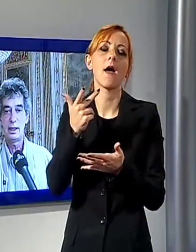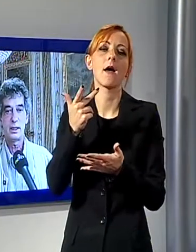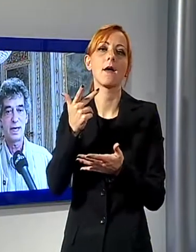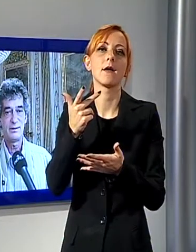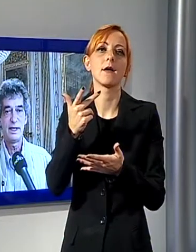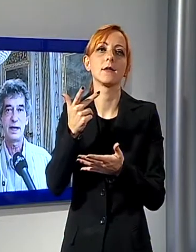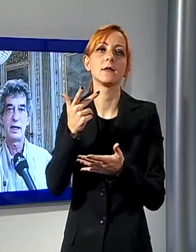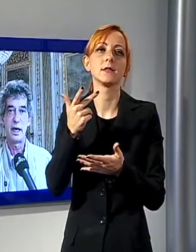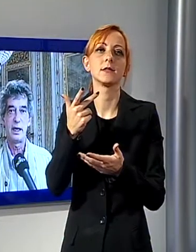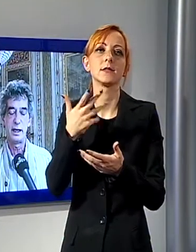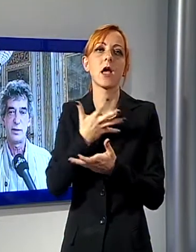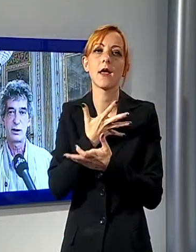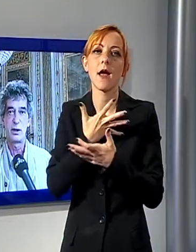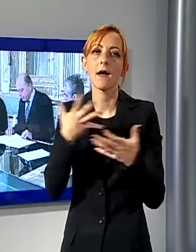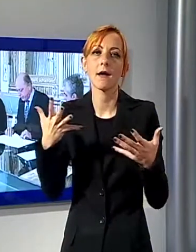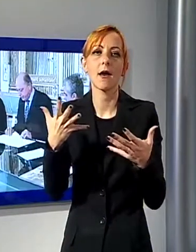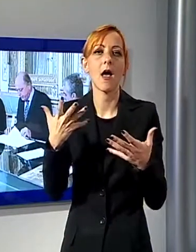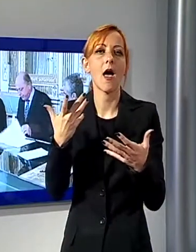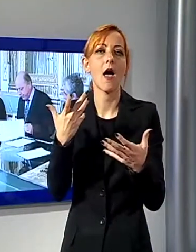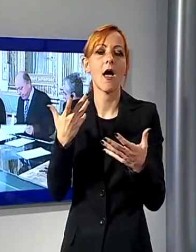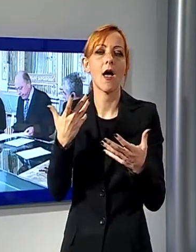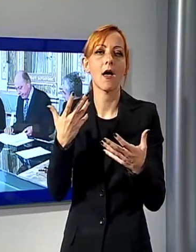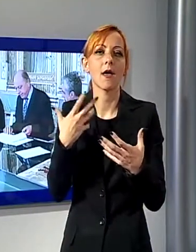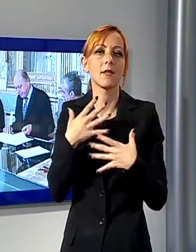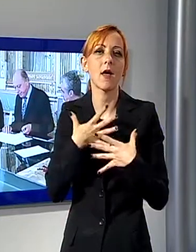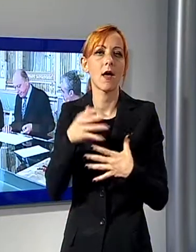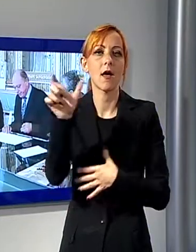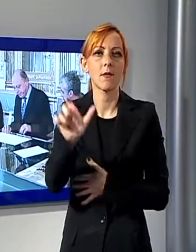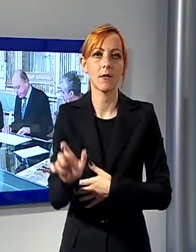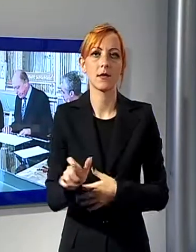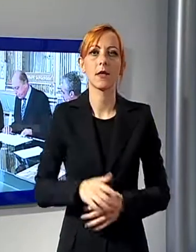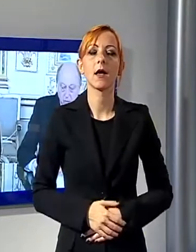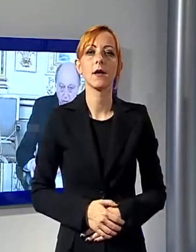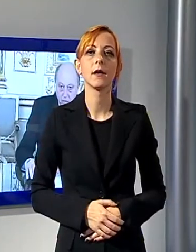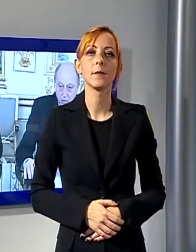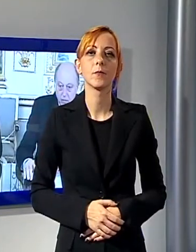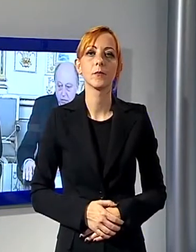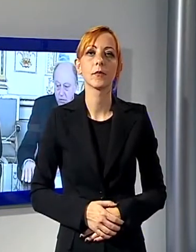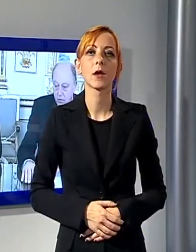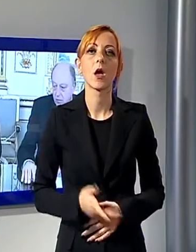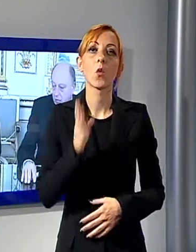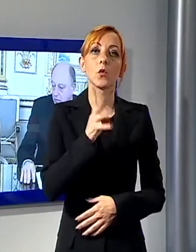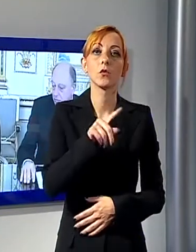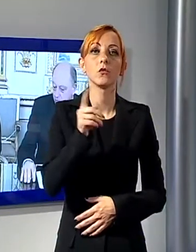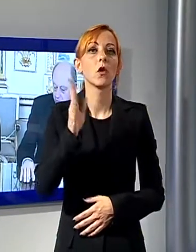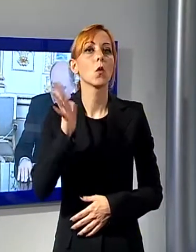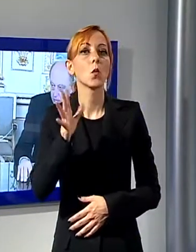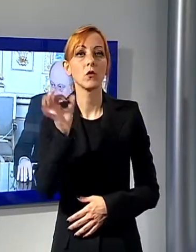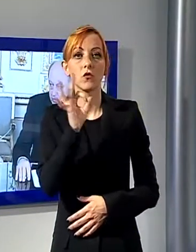di grande animazione per l'Italia. Lo spettacolo del 14 e del 15 ottobre andrà in scena alle 21. Il